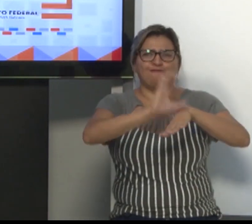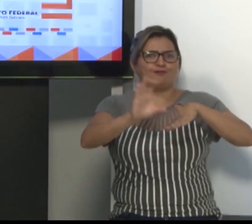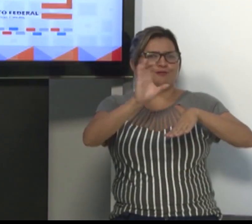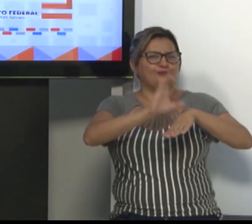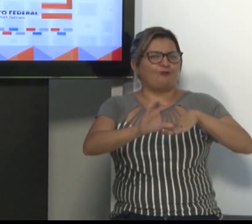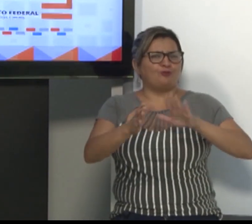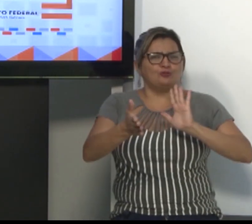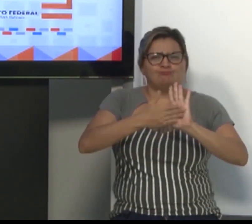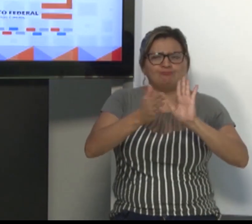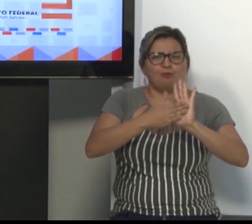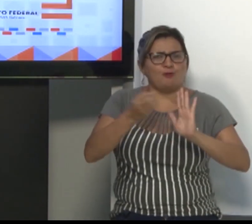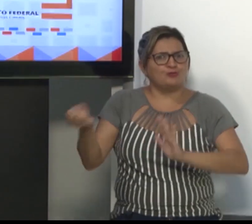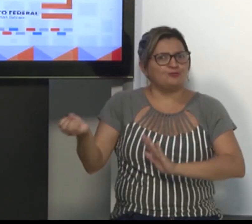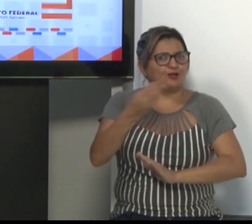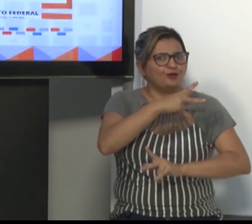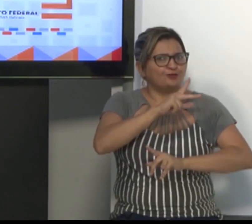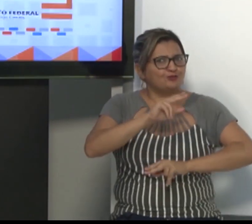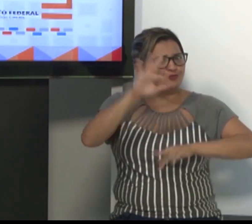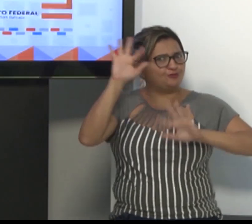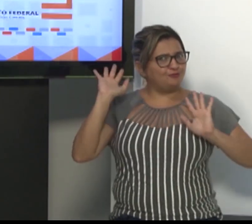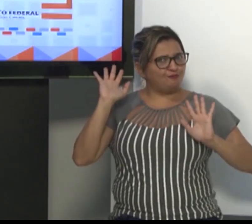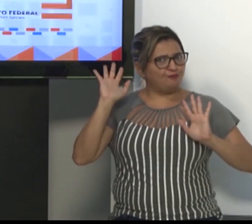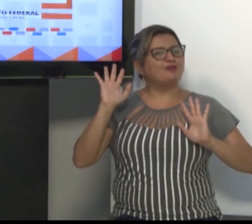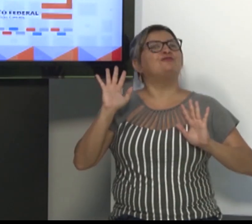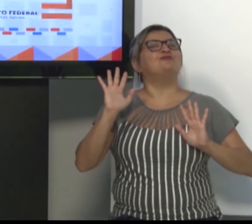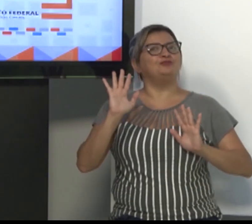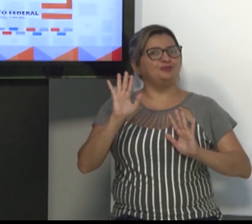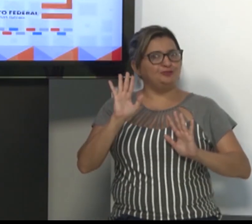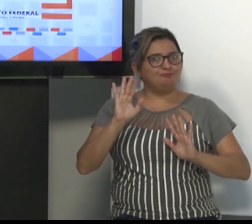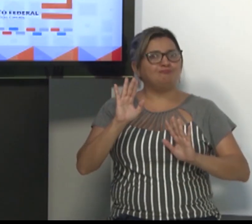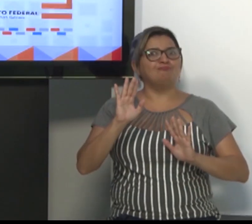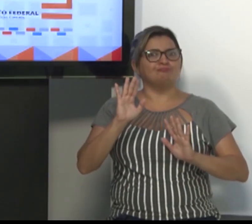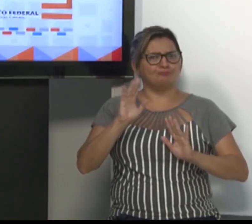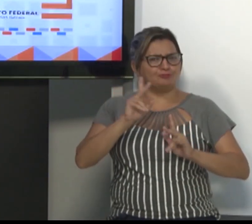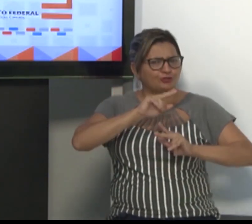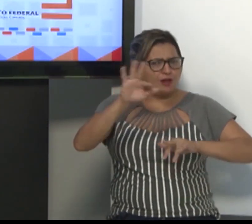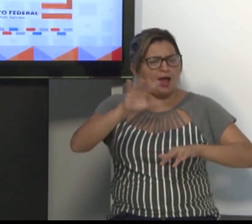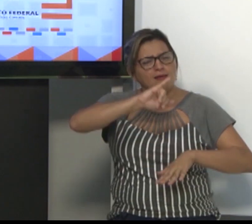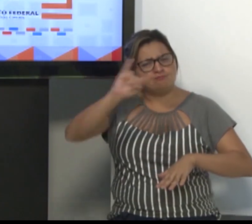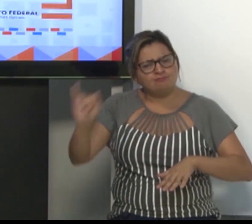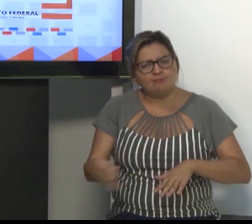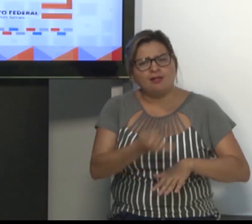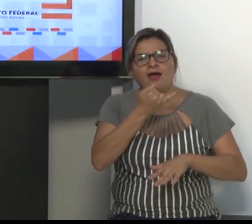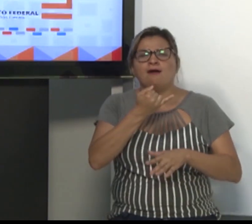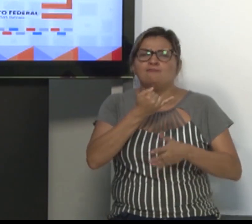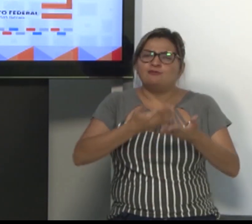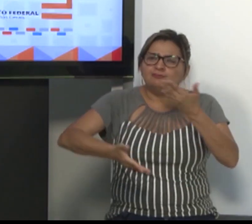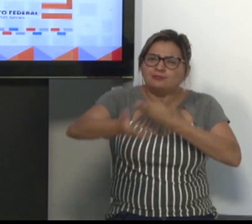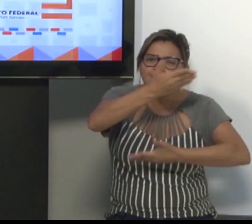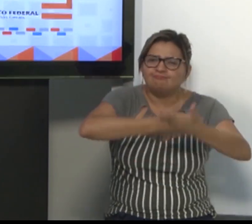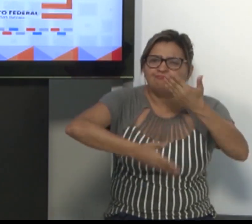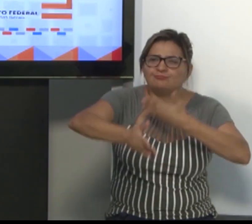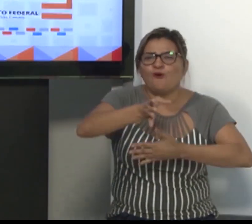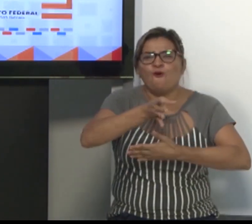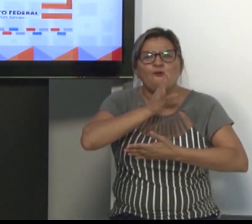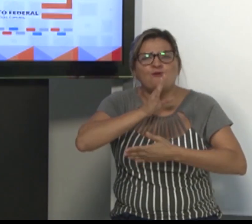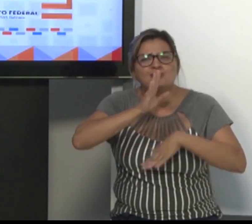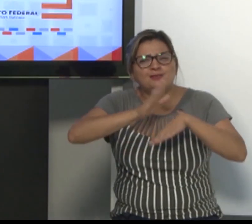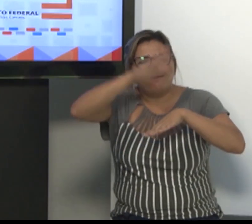O tempo que nós temos durante o curso, as propostas do curso para serem colocadas em prática. Então, vamos